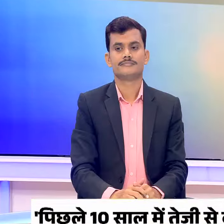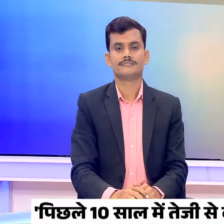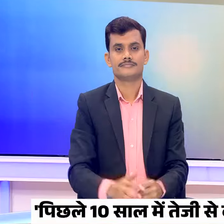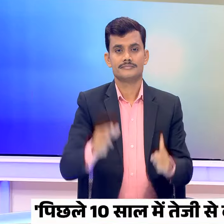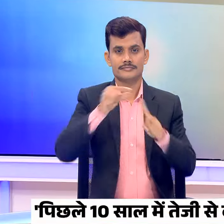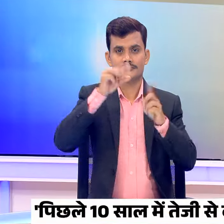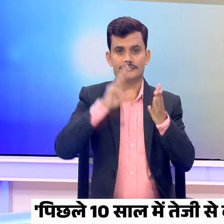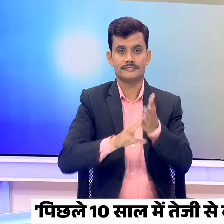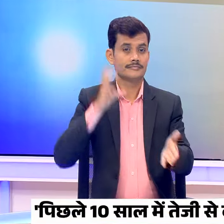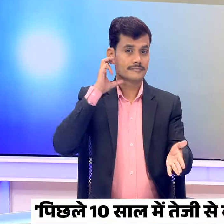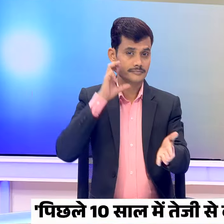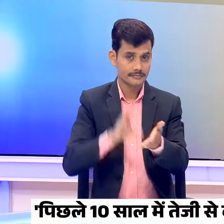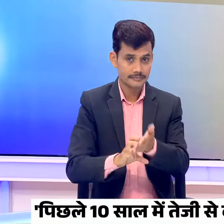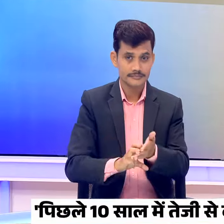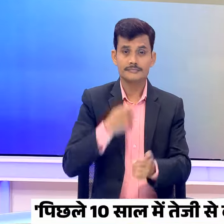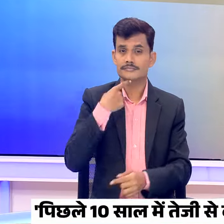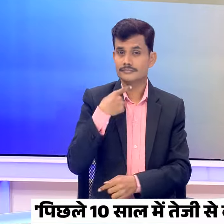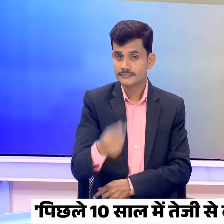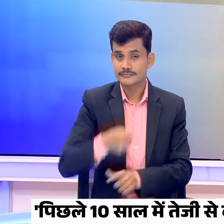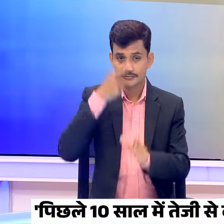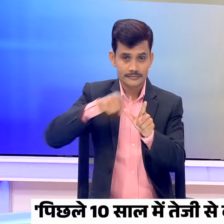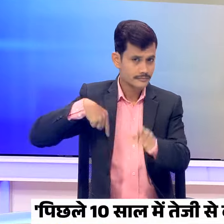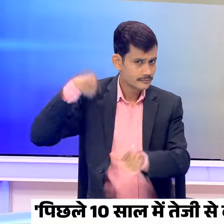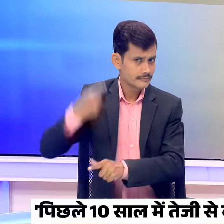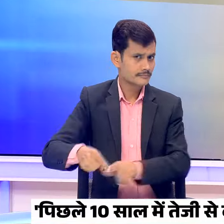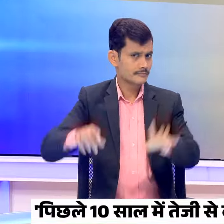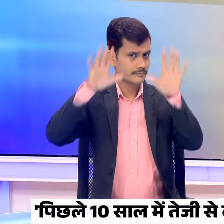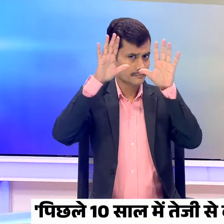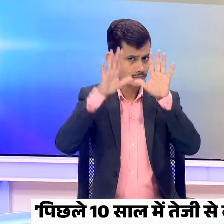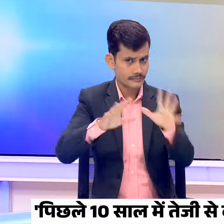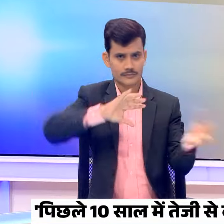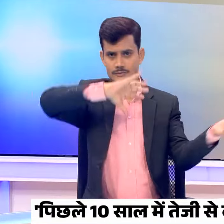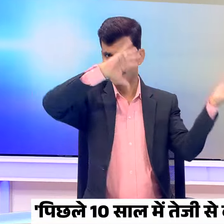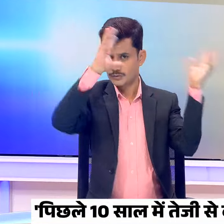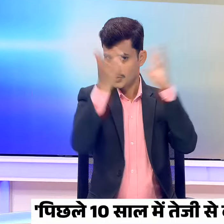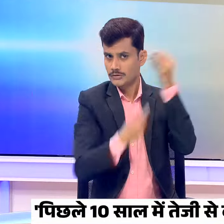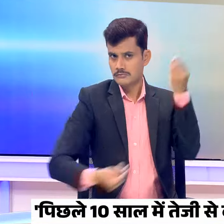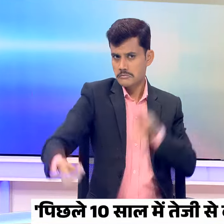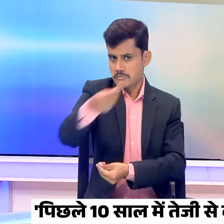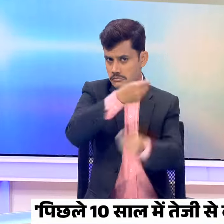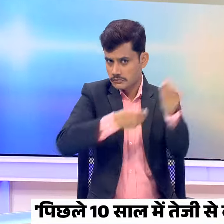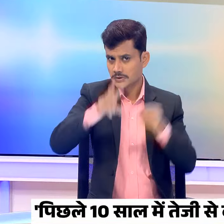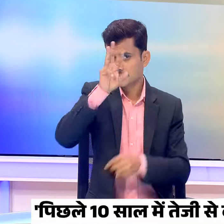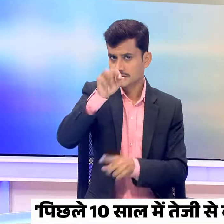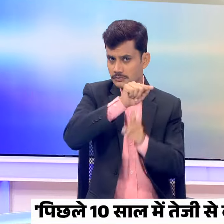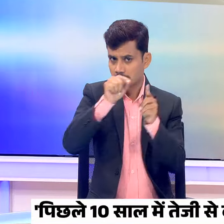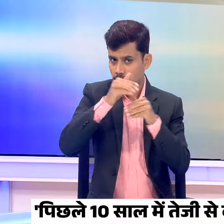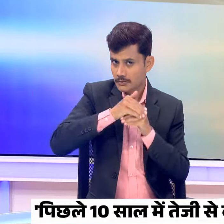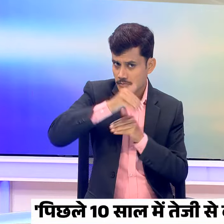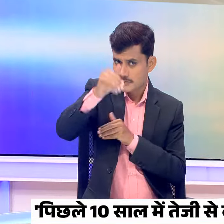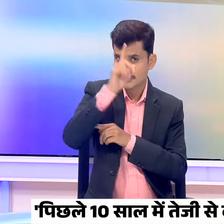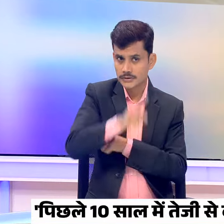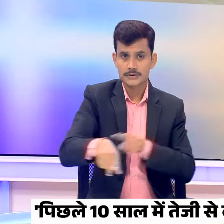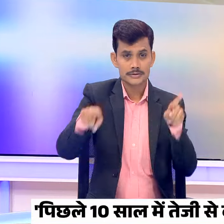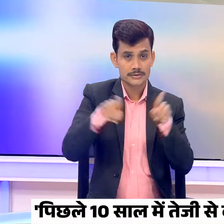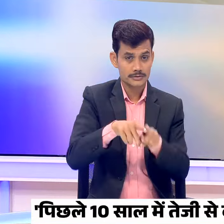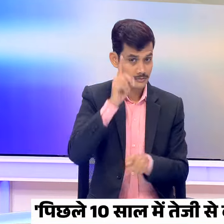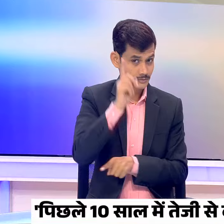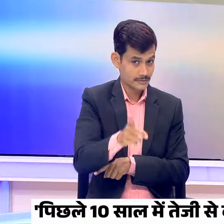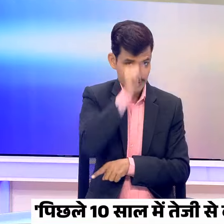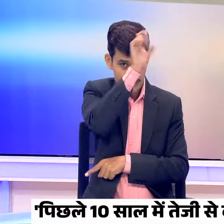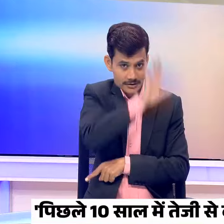प्रधानमंत्री नरेंद्र मोदी ने कहा पिछले दस साल में वैश्ट्रिक अर्थव्यवस्था 30 पीजदी बढ़ी वहीं भारती